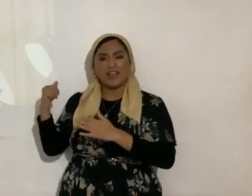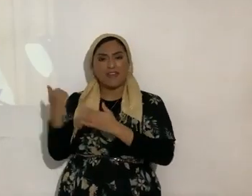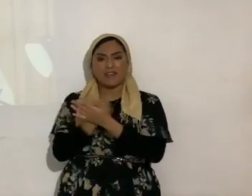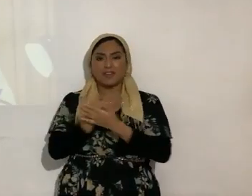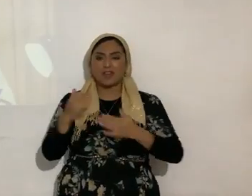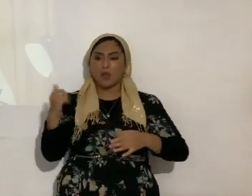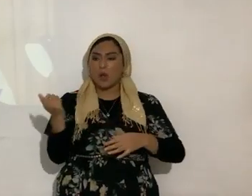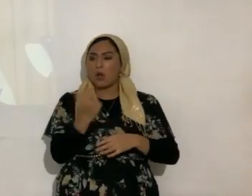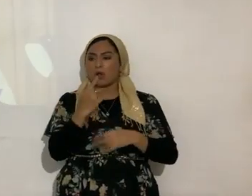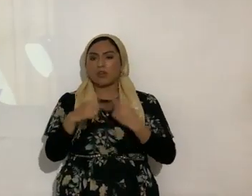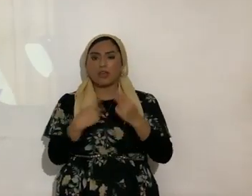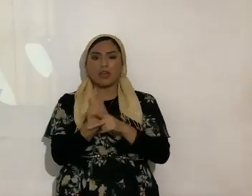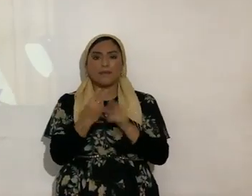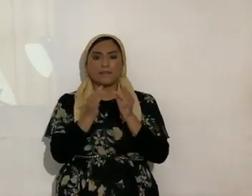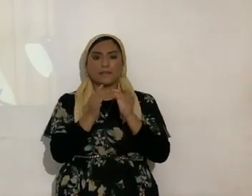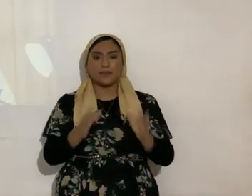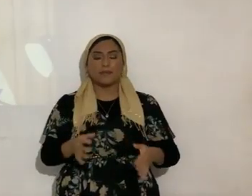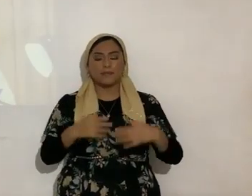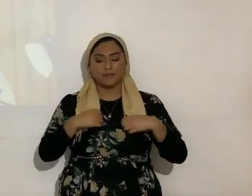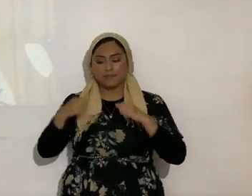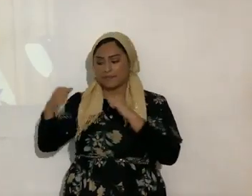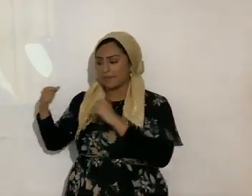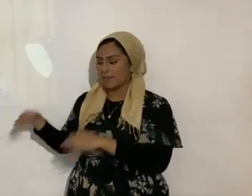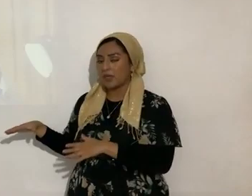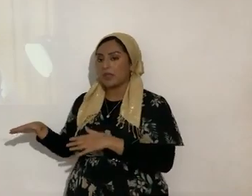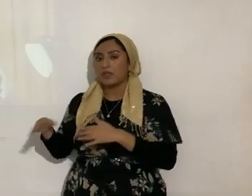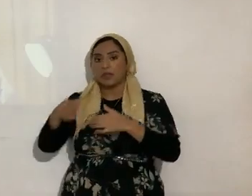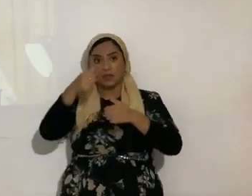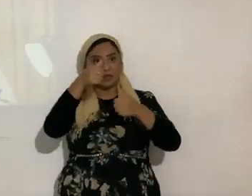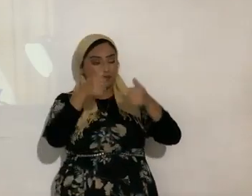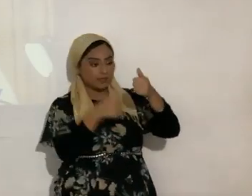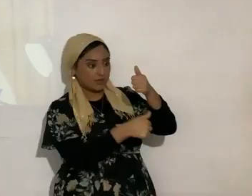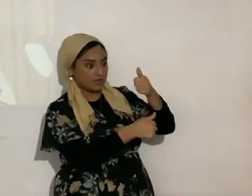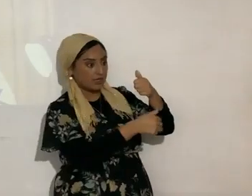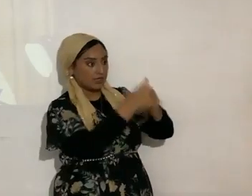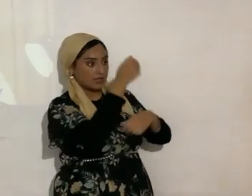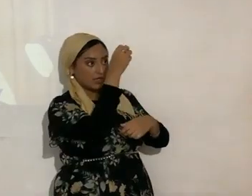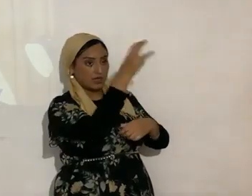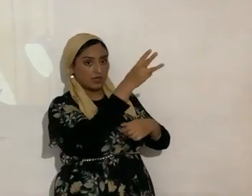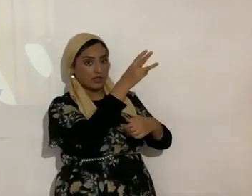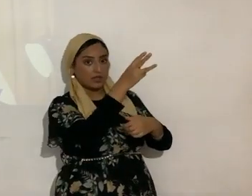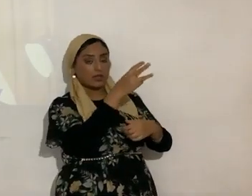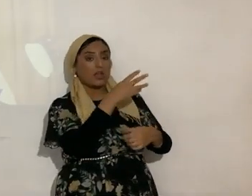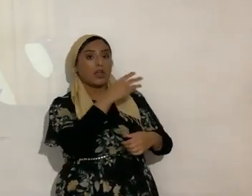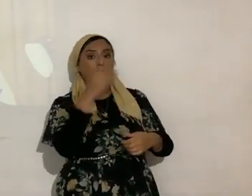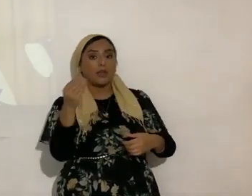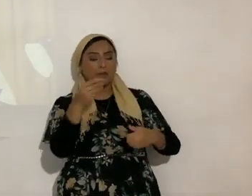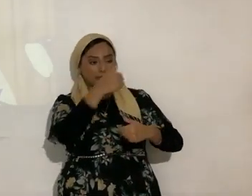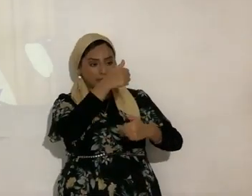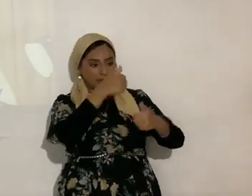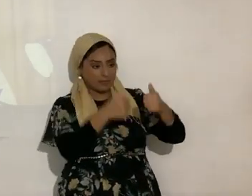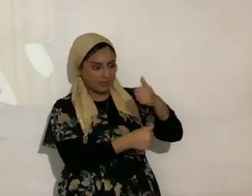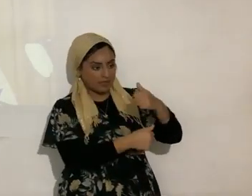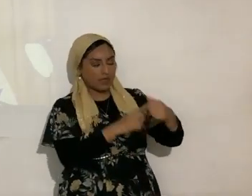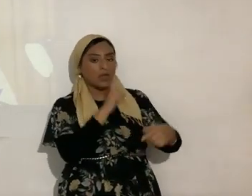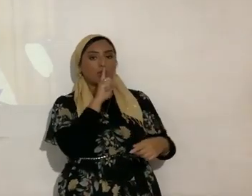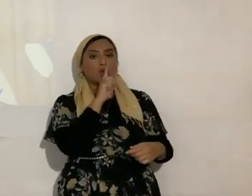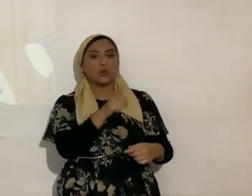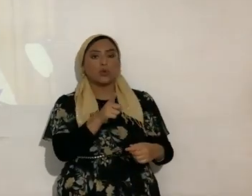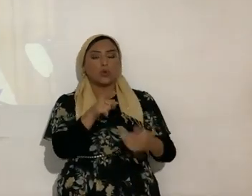vanidad, someterse a Yahshua, y someterse a una autoridad que sea que te